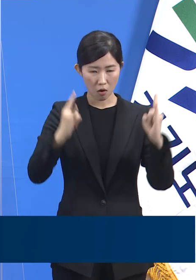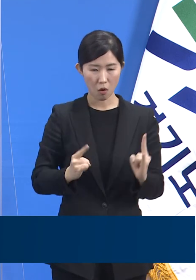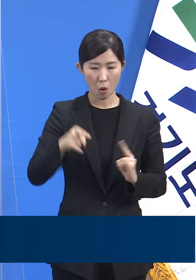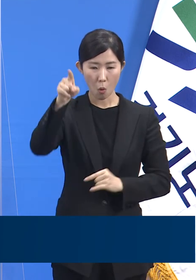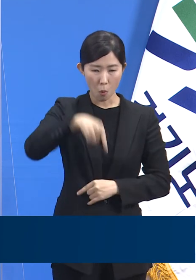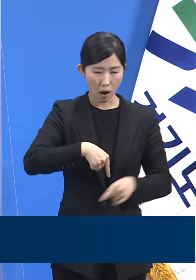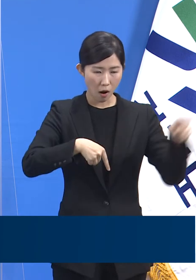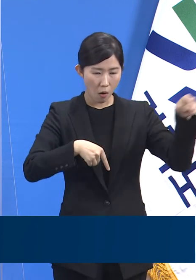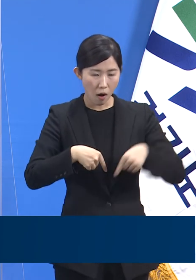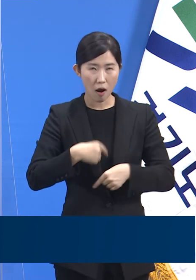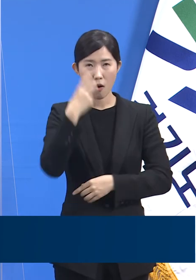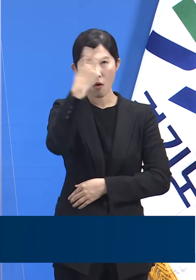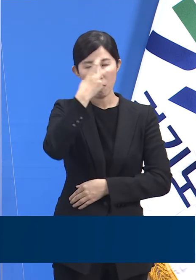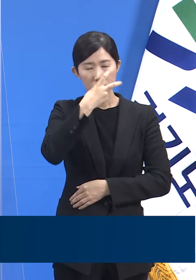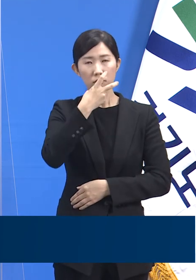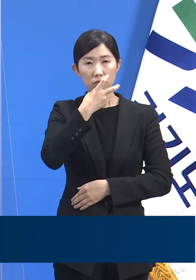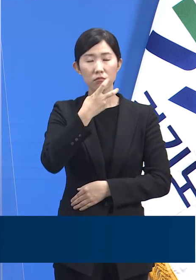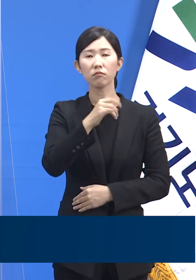받는 일도 많았습니다.